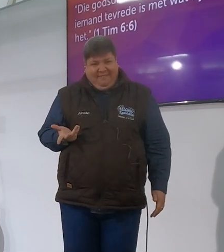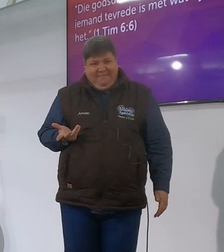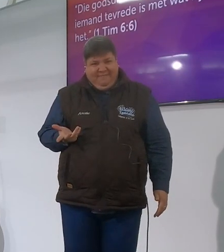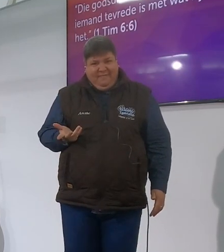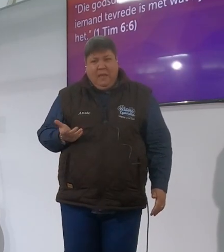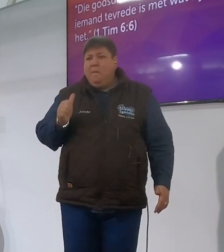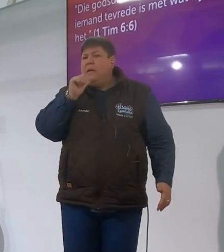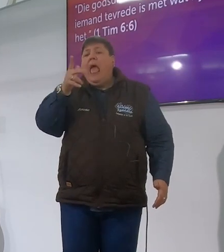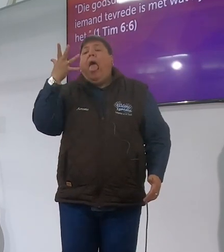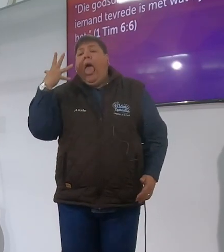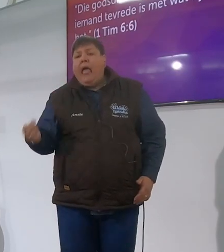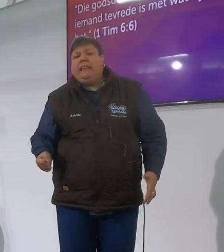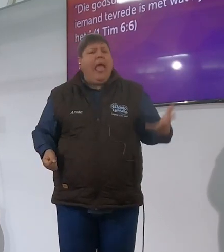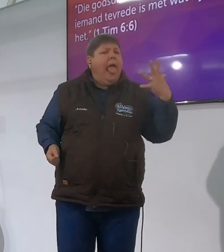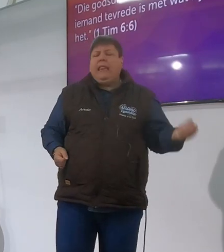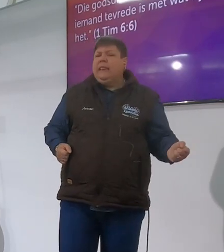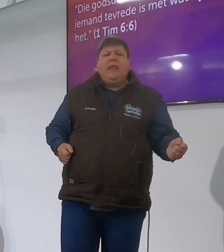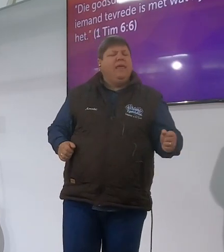of wat jy nie het nie